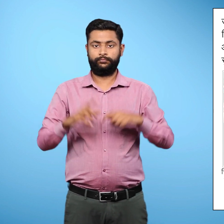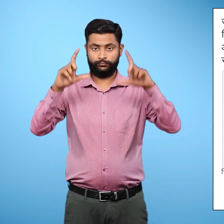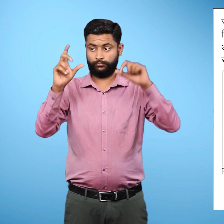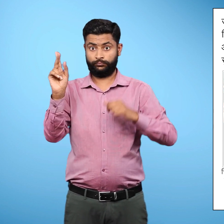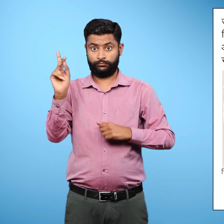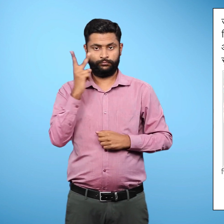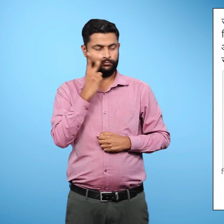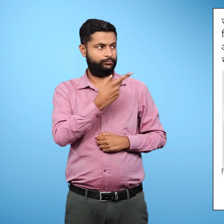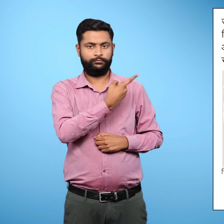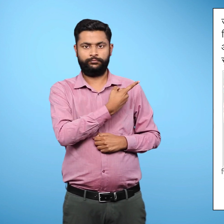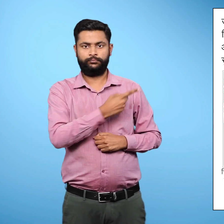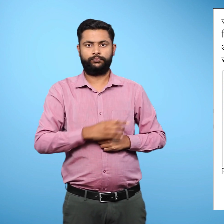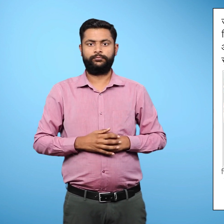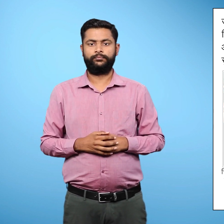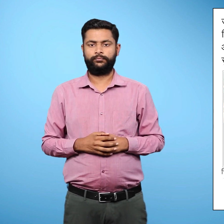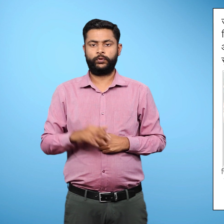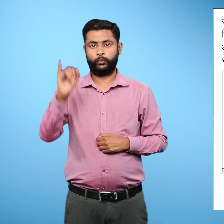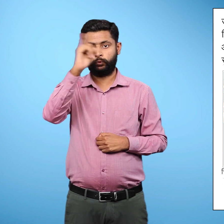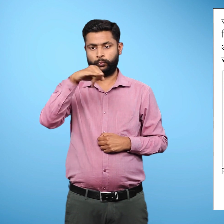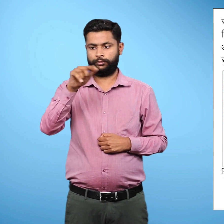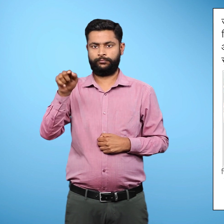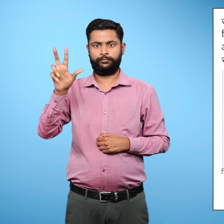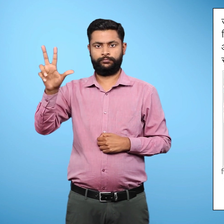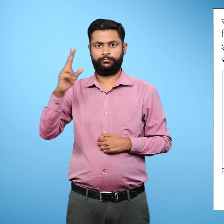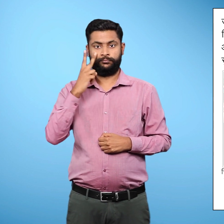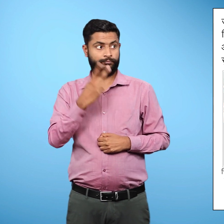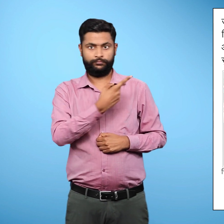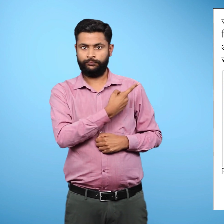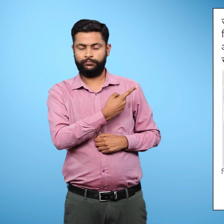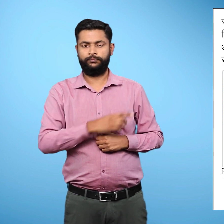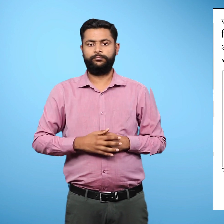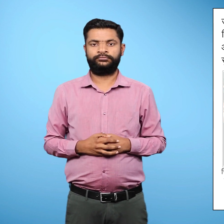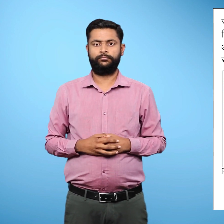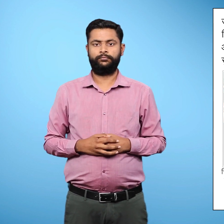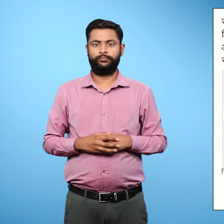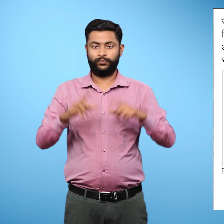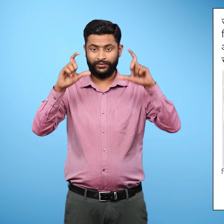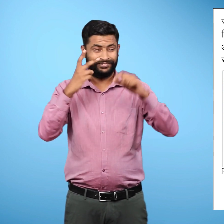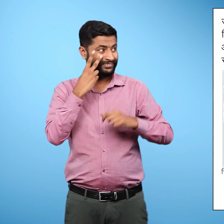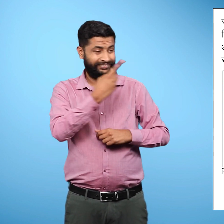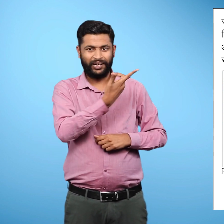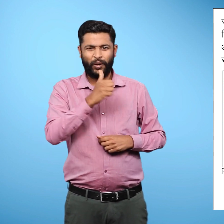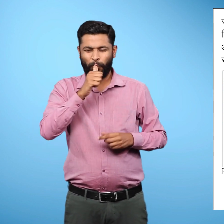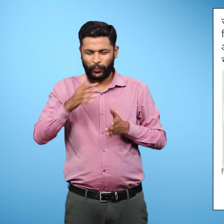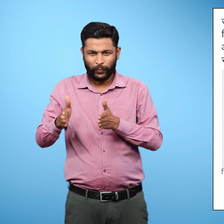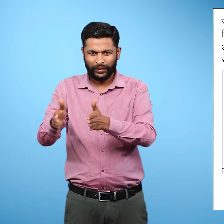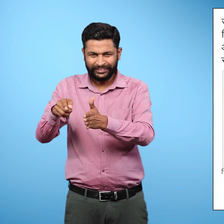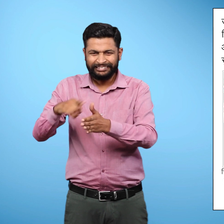साथी इसी प्रिष्ठ पर चित्र छे दशमलव आठ भी है, जिसमें एक प्रदूशित नदी की